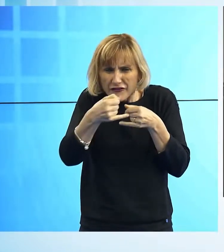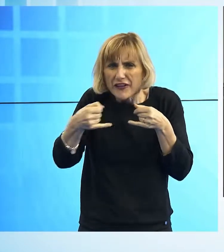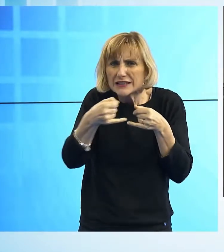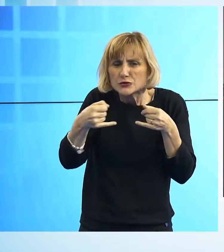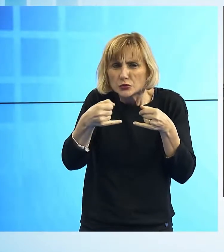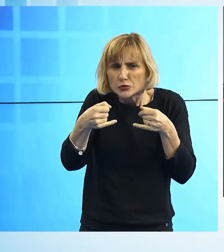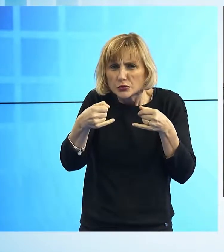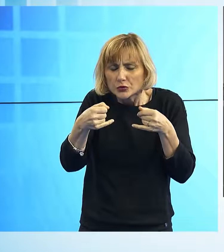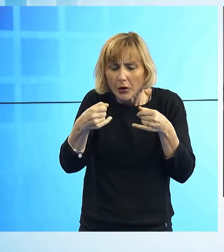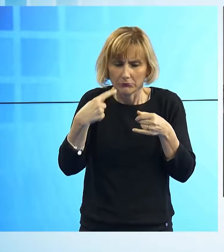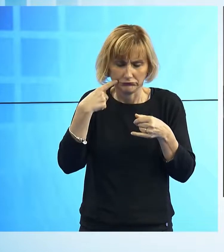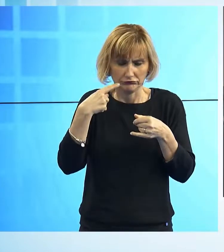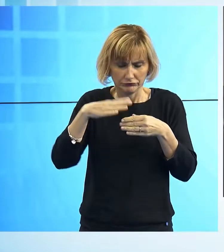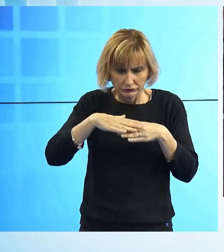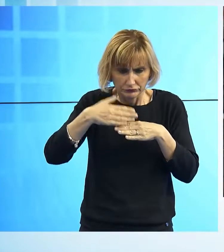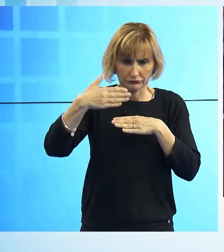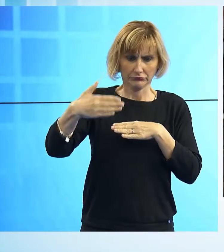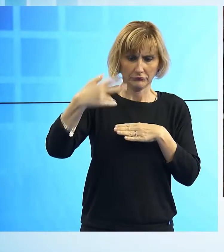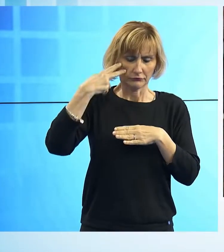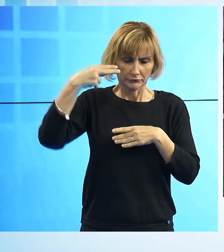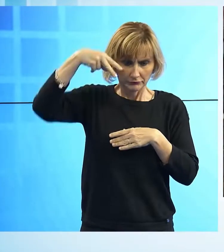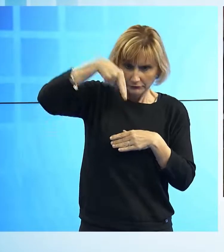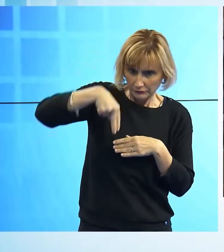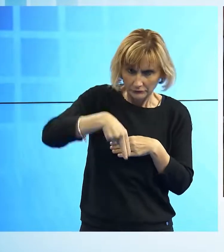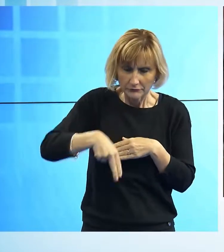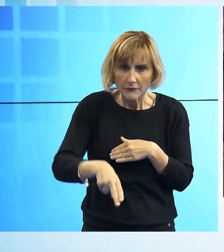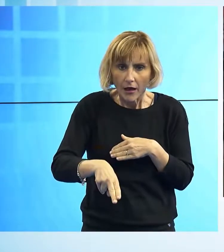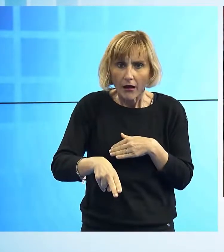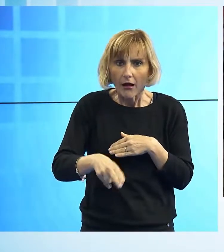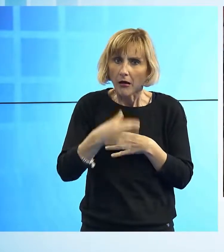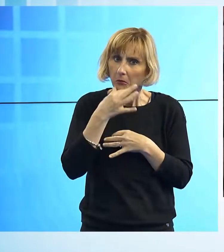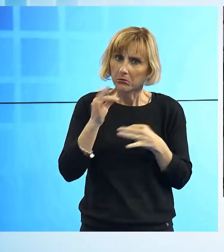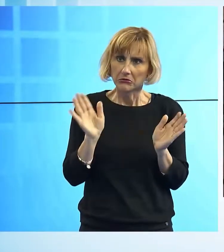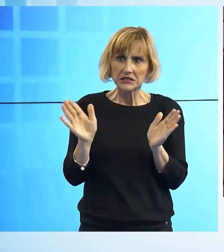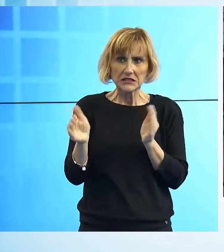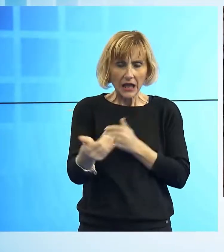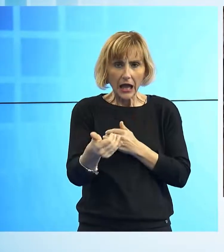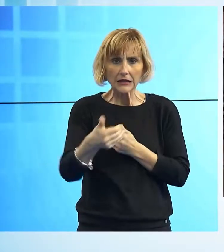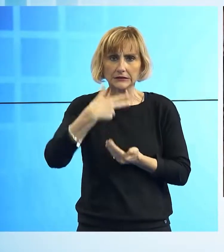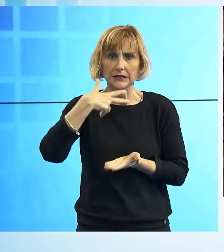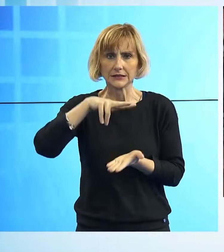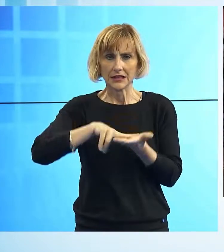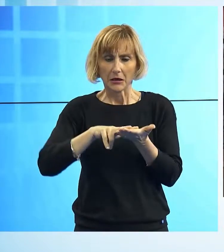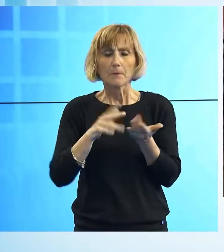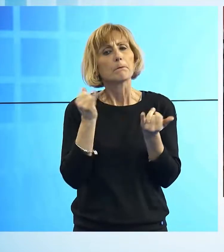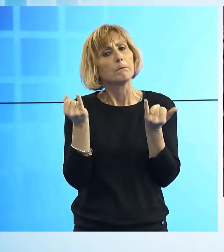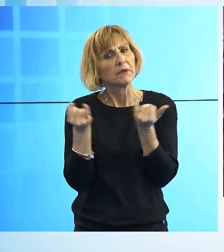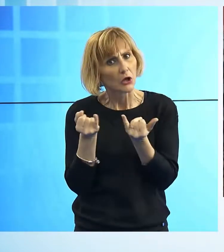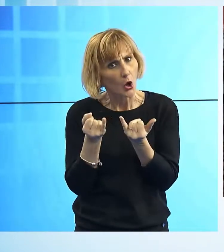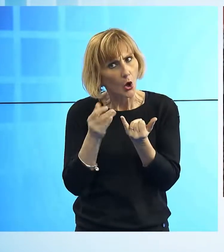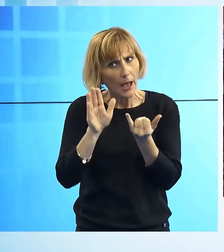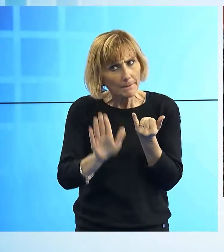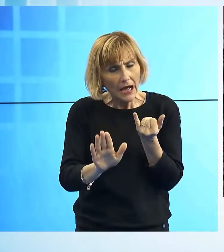sono entrati dentro, la ditta è entrata dentro e ha scoperto questa, al momento una piccola stanza che però